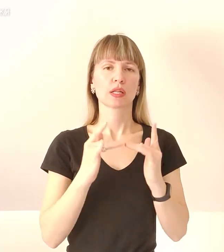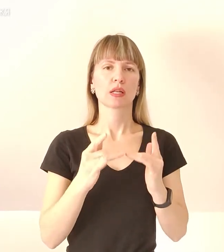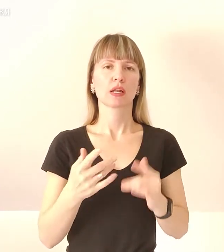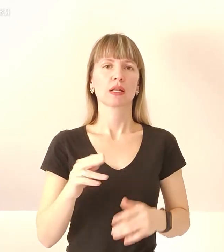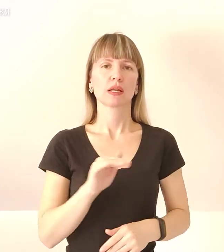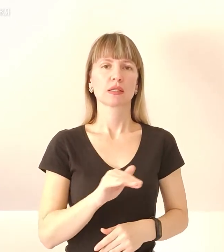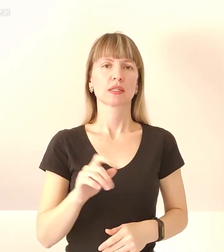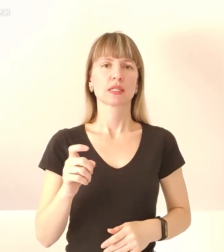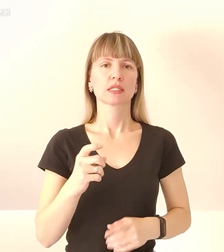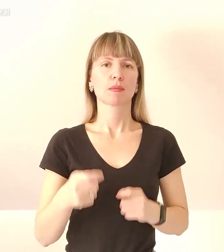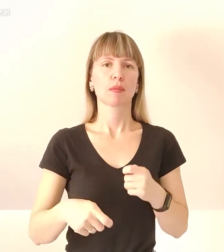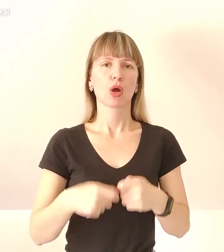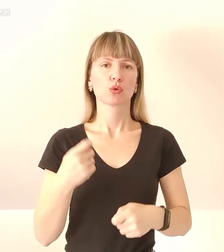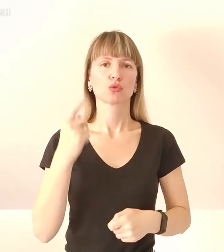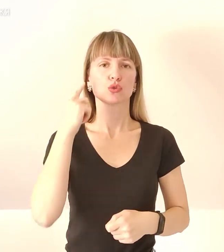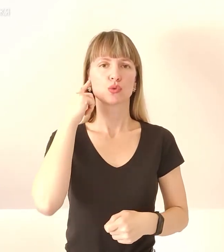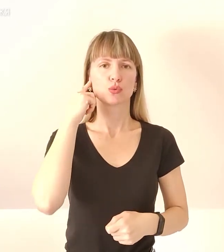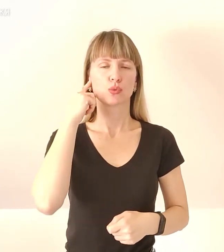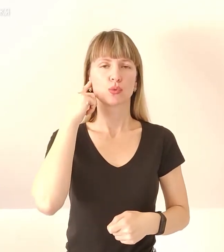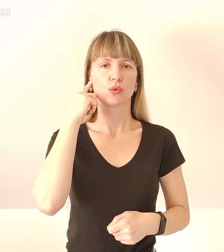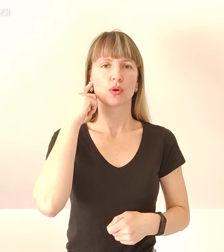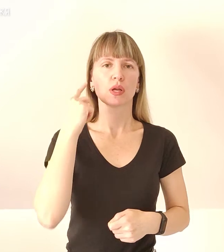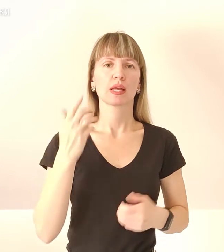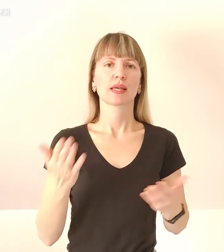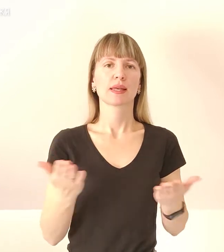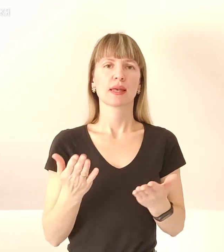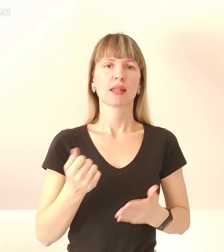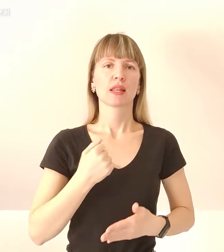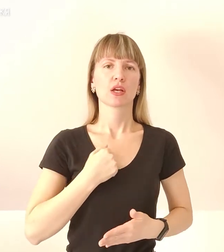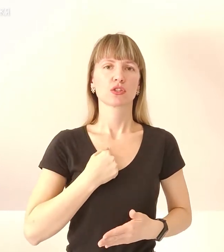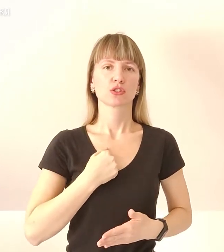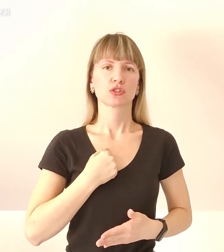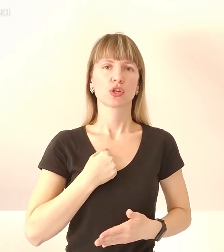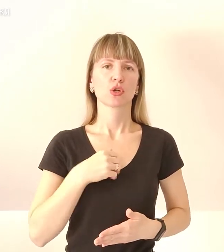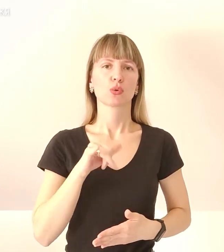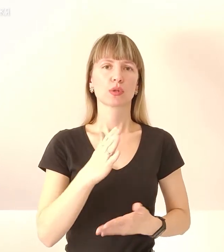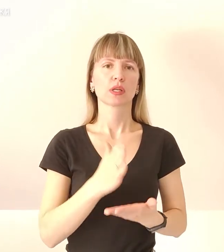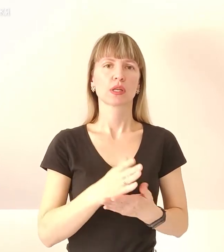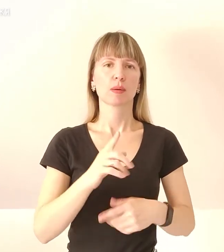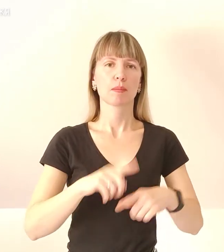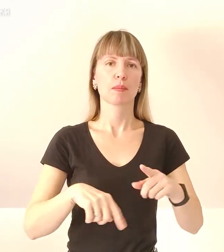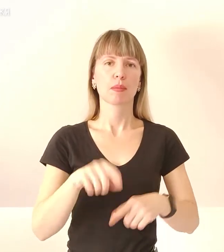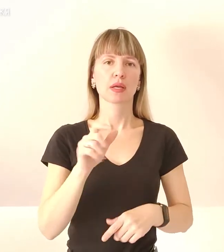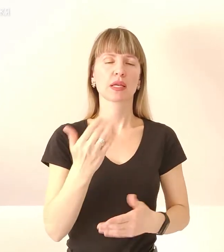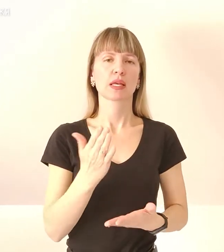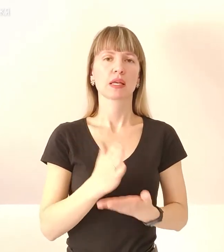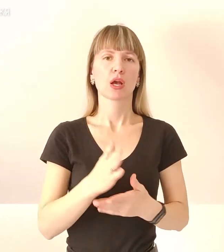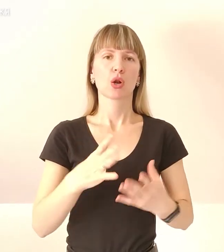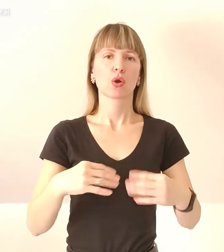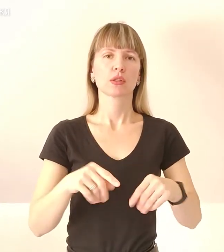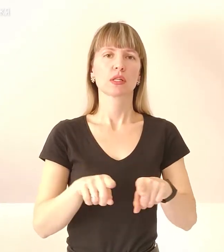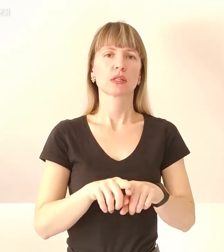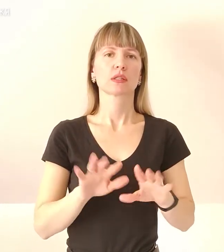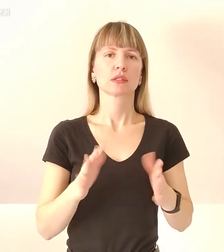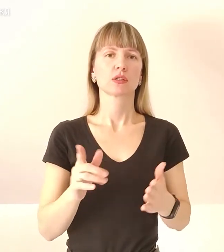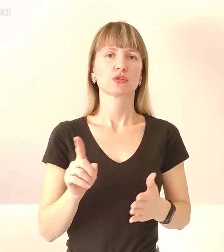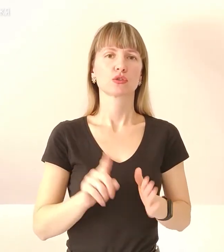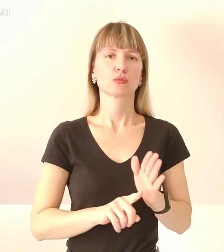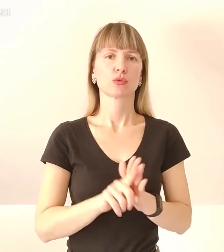порушенням послугу. У них є батьки, на жаль так сталося, що спочатку ввірлі